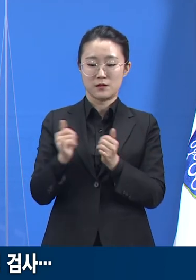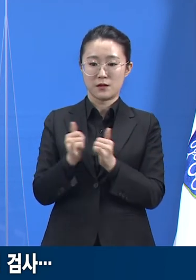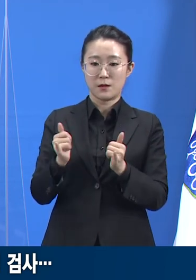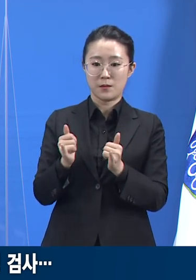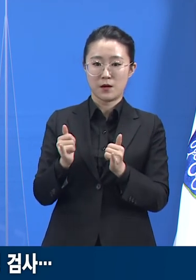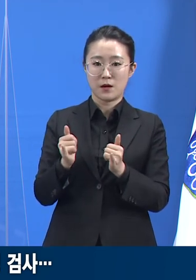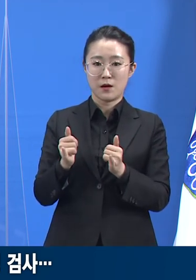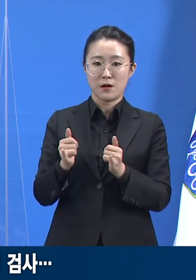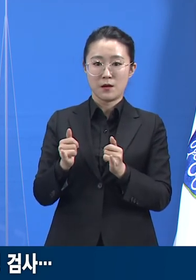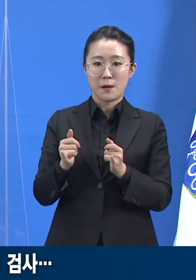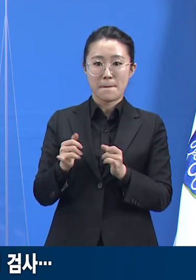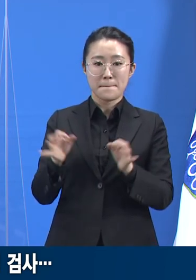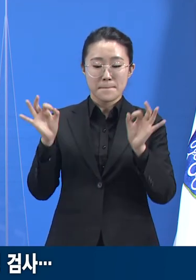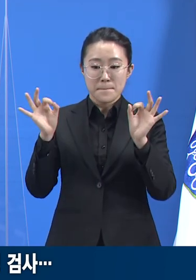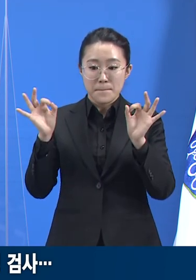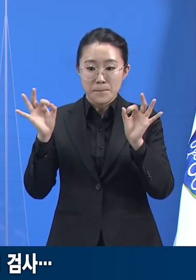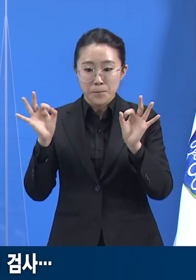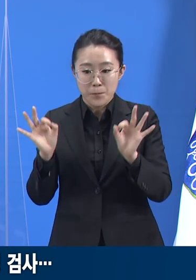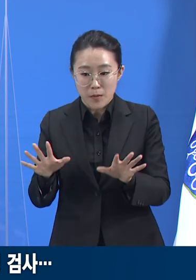과제가 연이어 생깁니다.